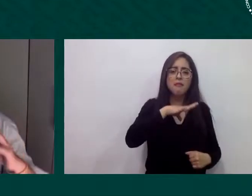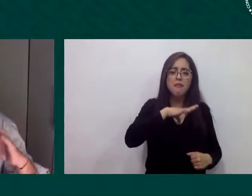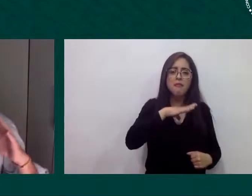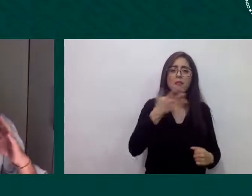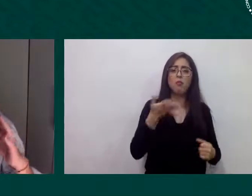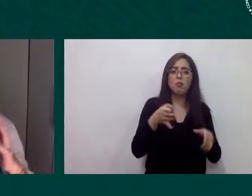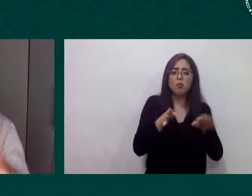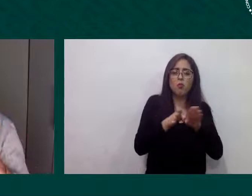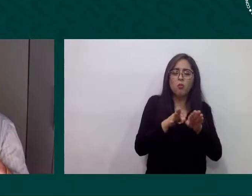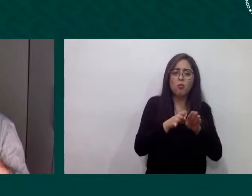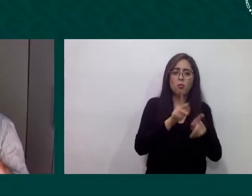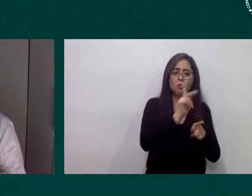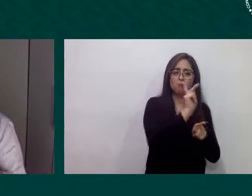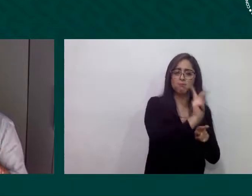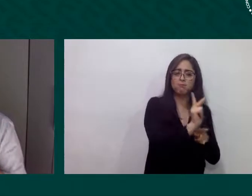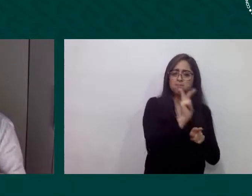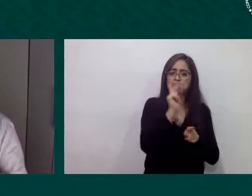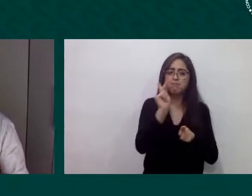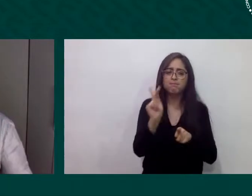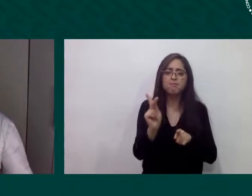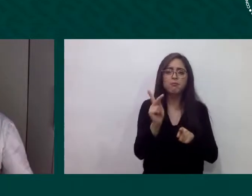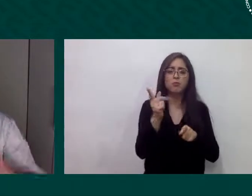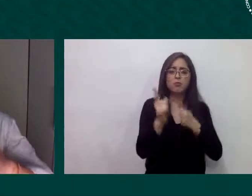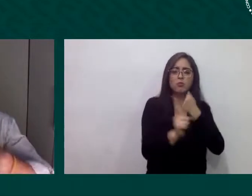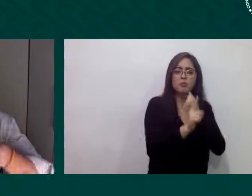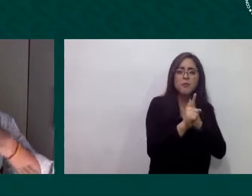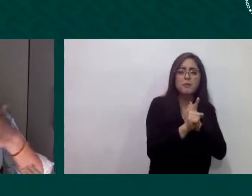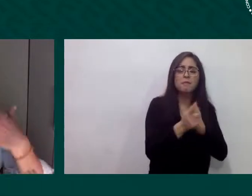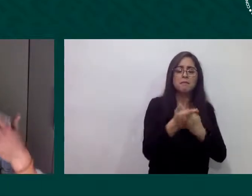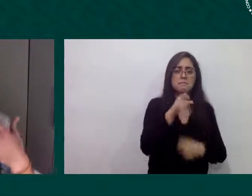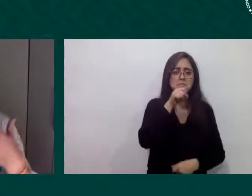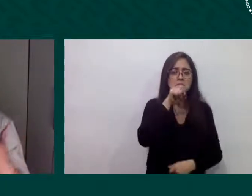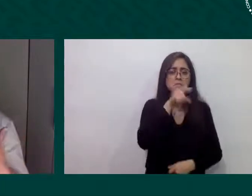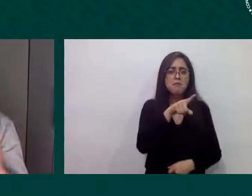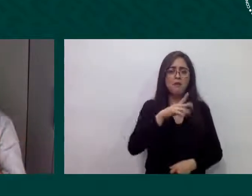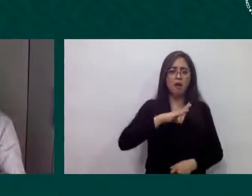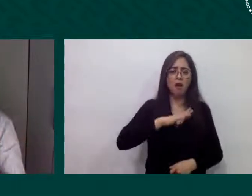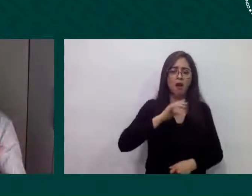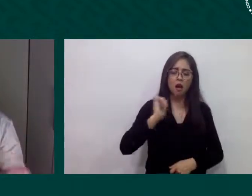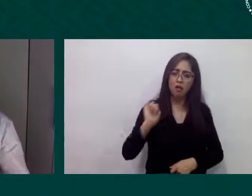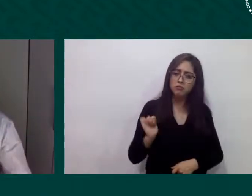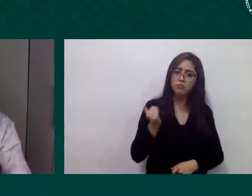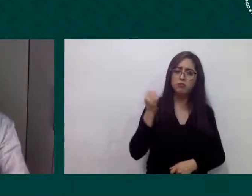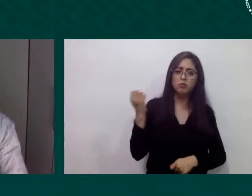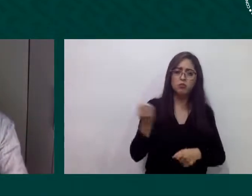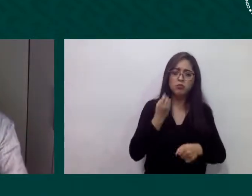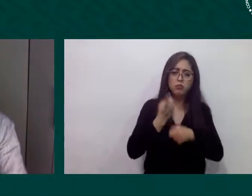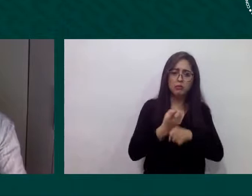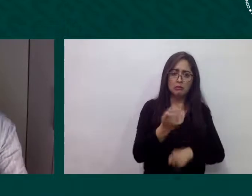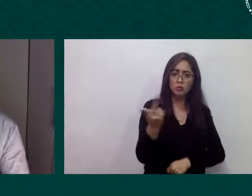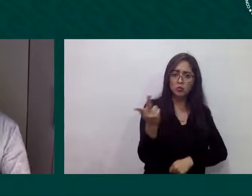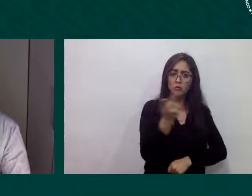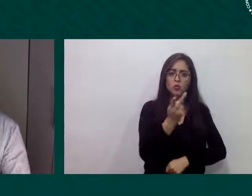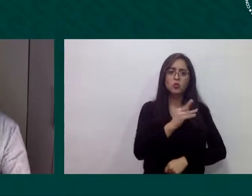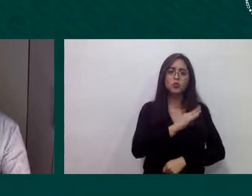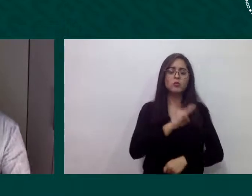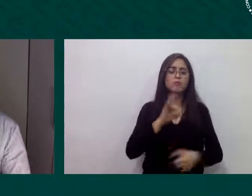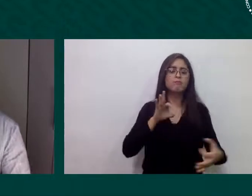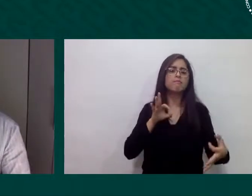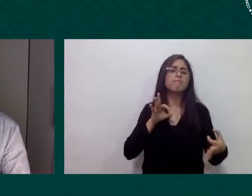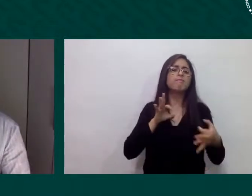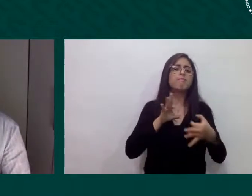oportunidades se pueden agregar unir y hacer una voz más fuerte y en este